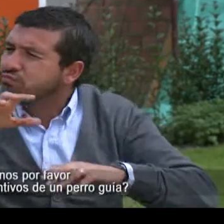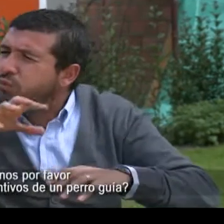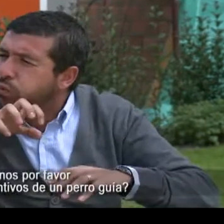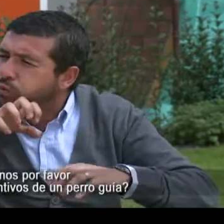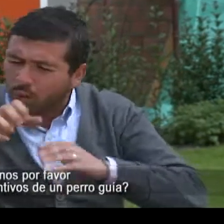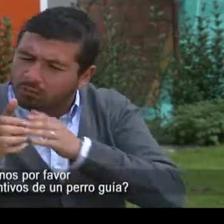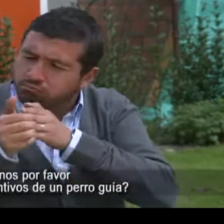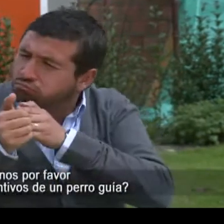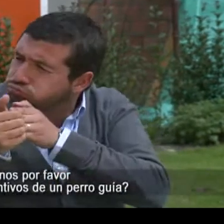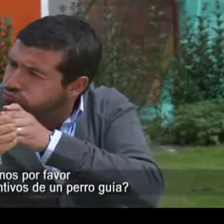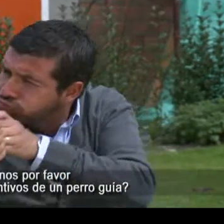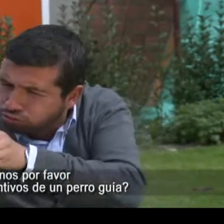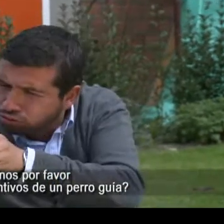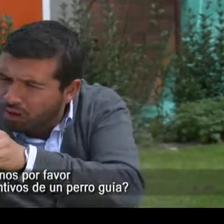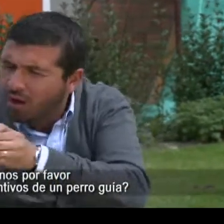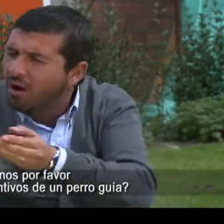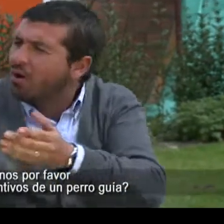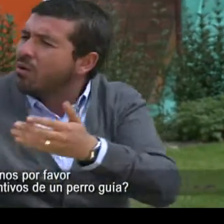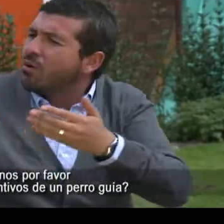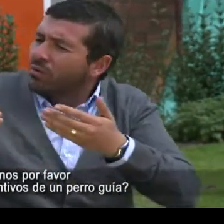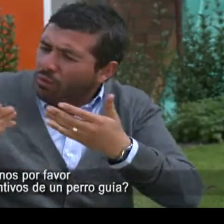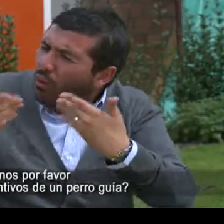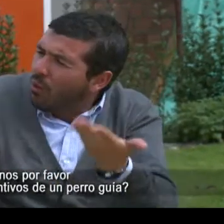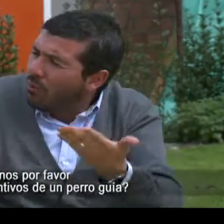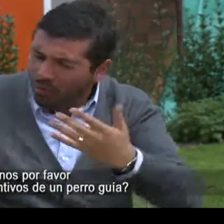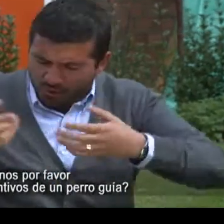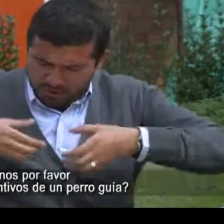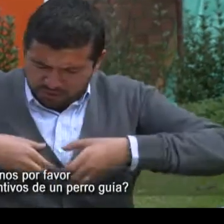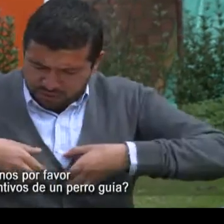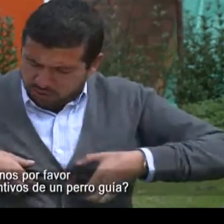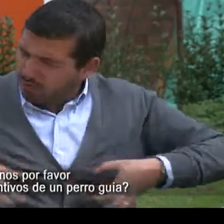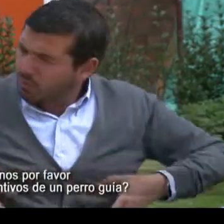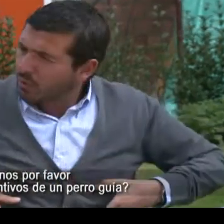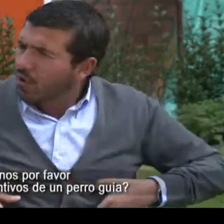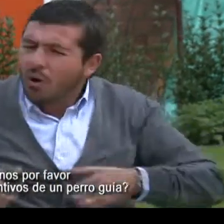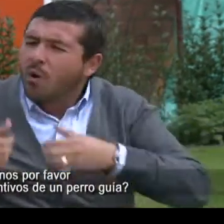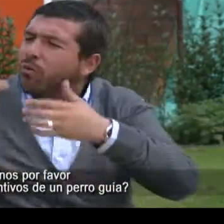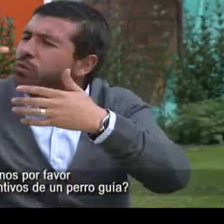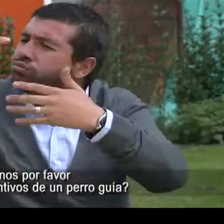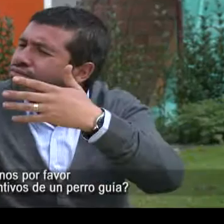Explíquenos por favor, ¿cuáles son los distintivos de un perro guía?